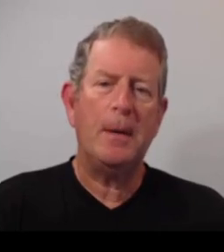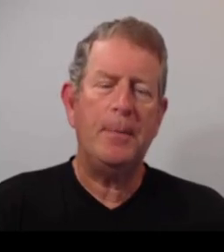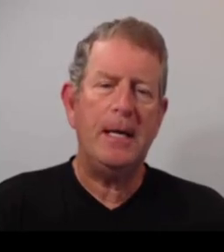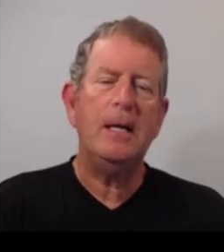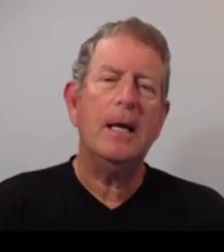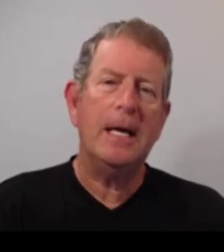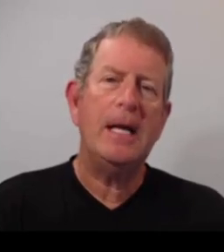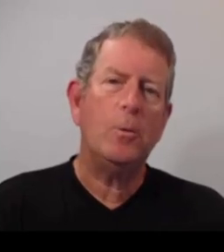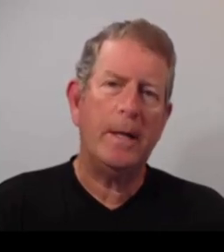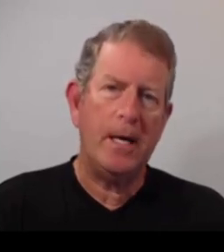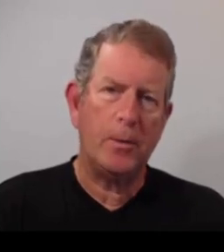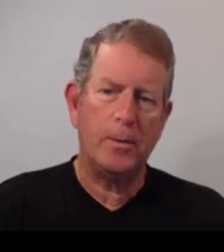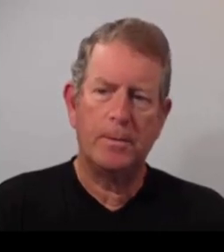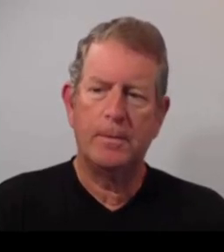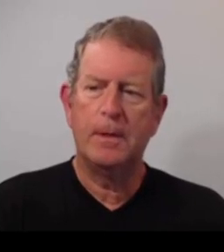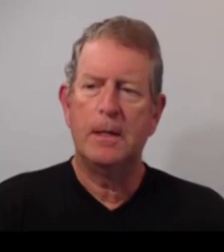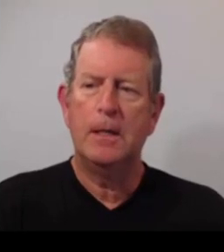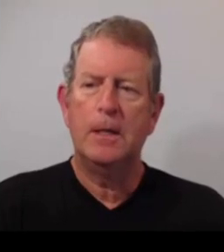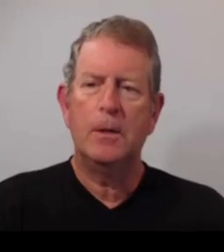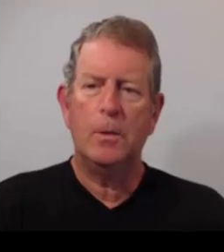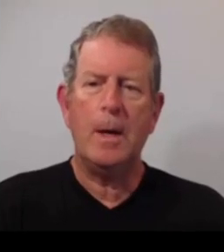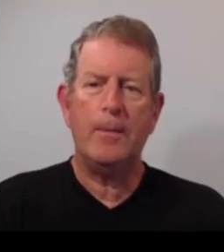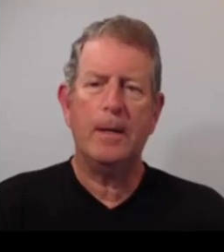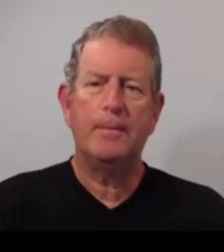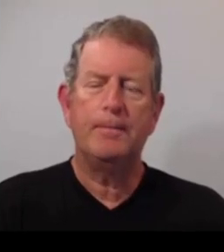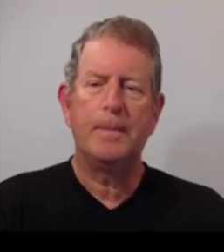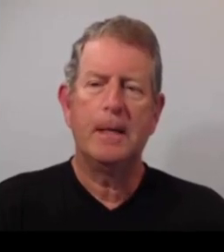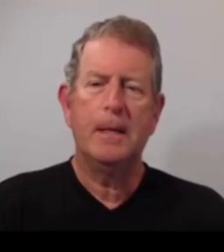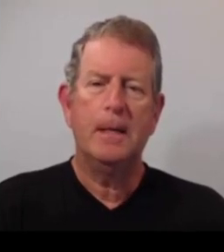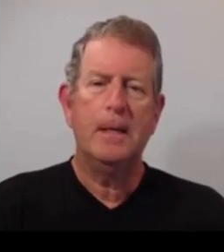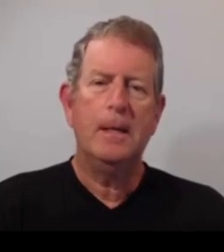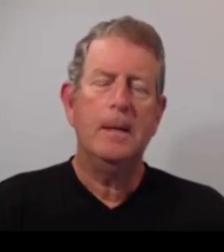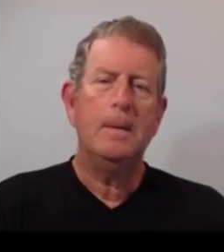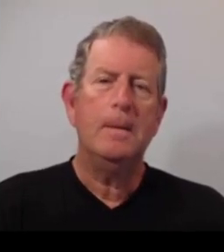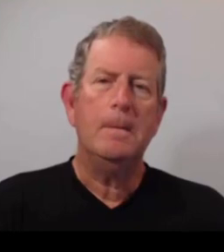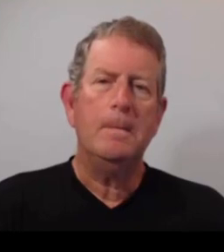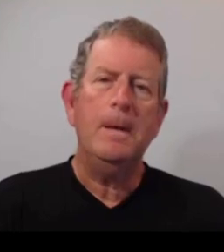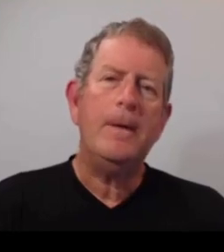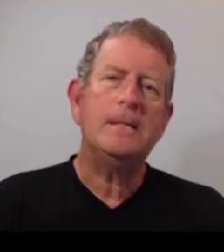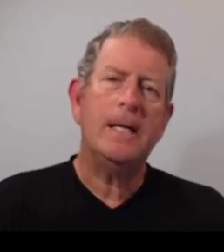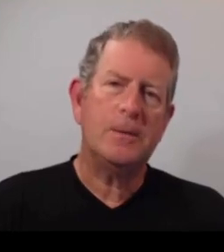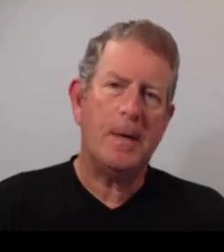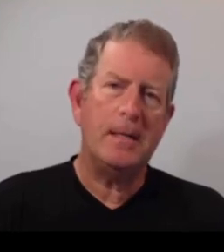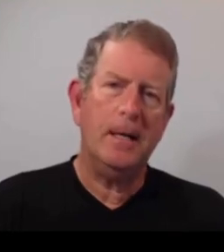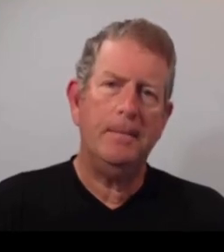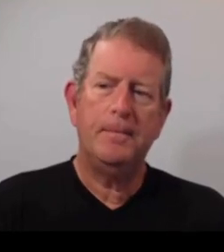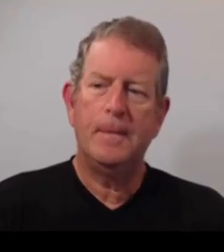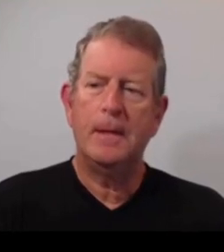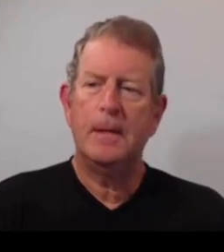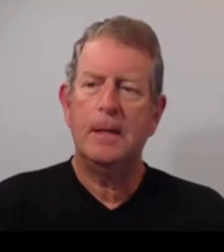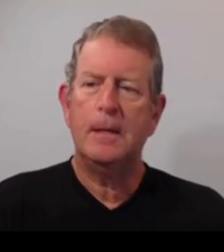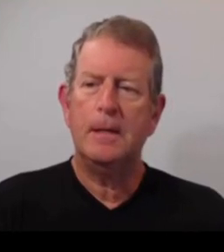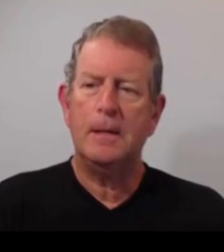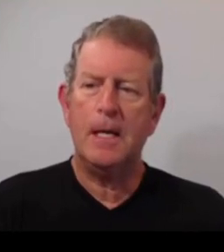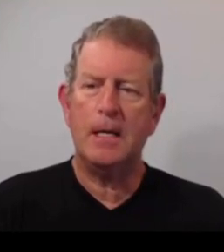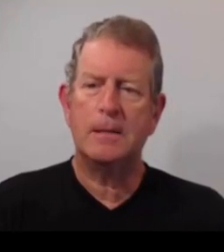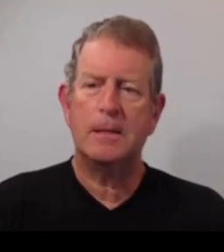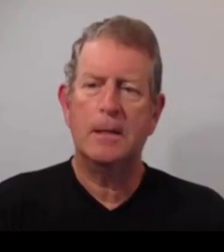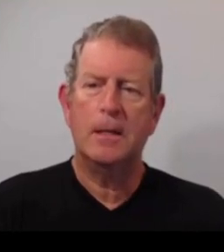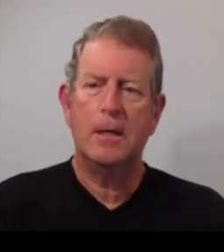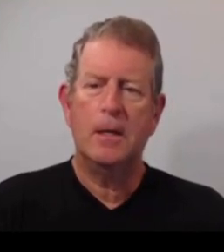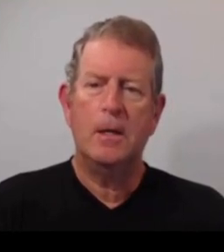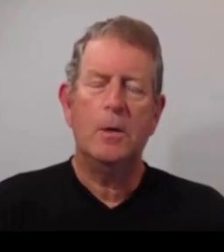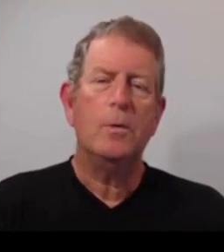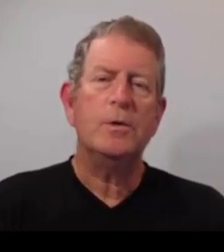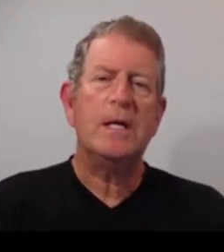pone el papel en el cuaderno. 9. ¿Vives en España? 10.